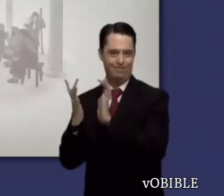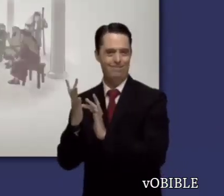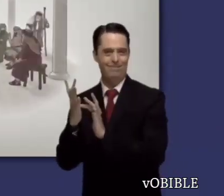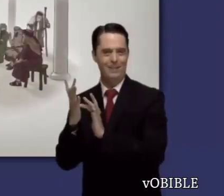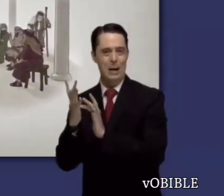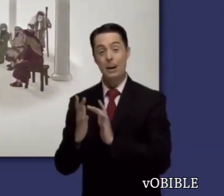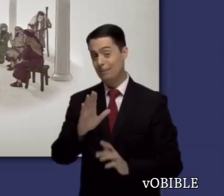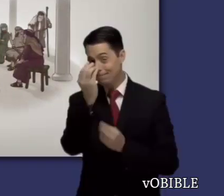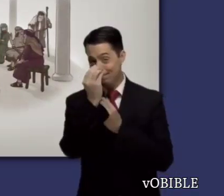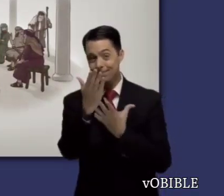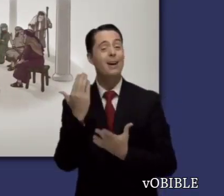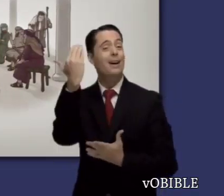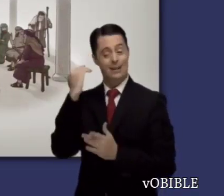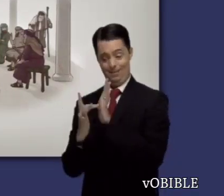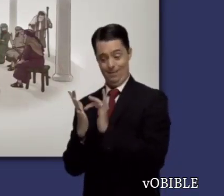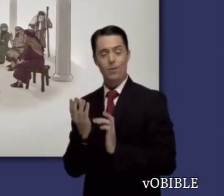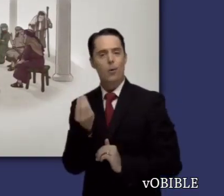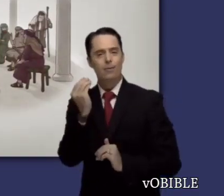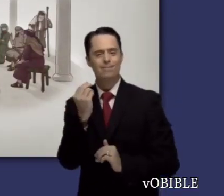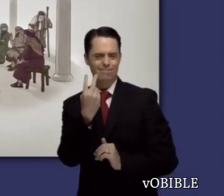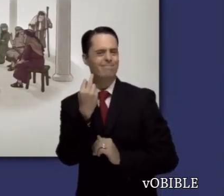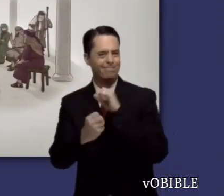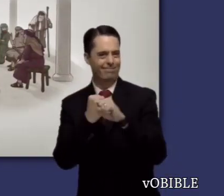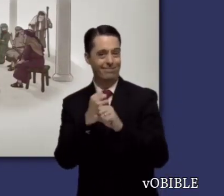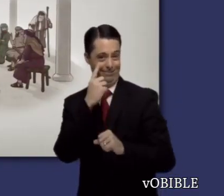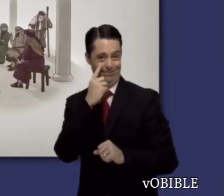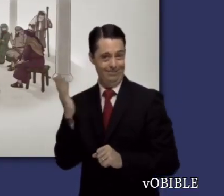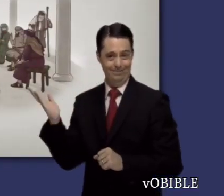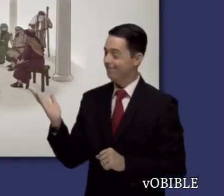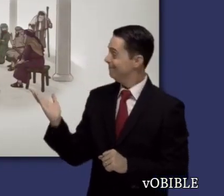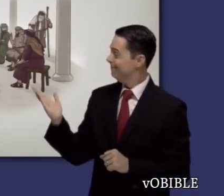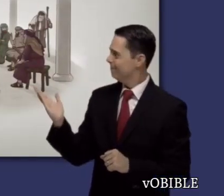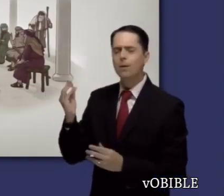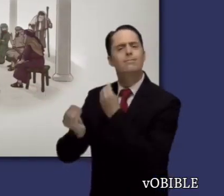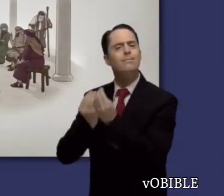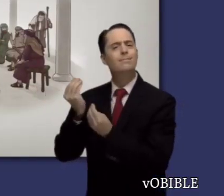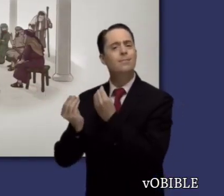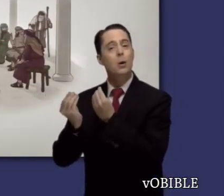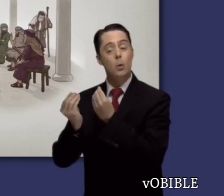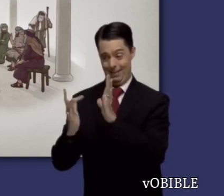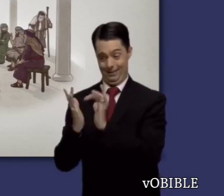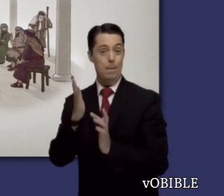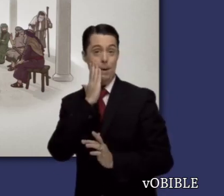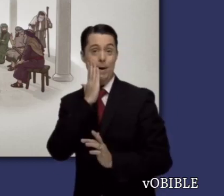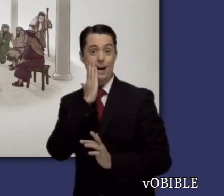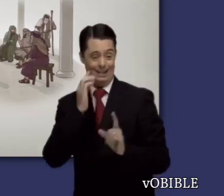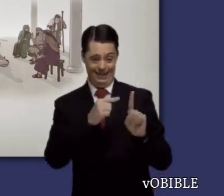¿Lo sabía? Lucas es el único evangelista que narra algo que Jesús hizo a la edad de 12 años.